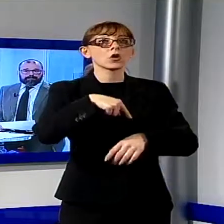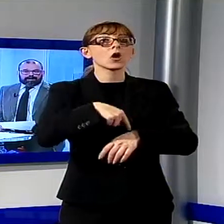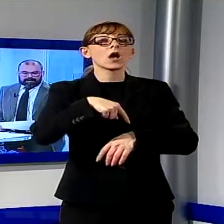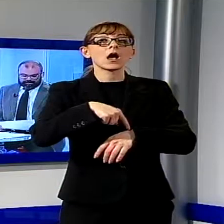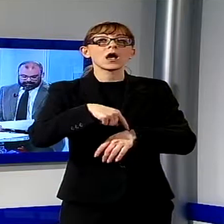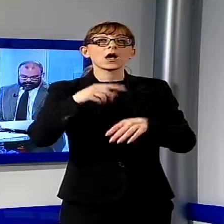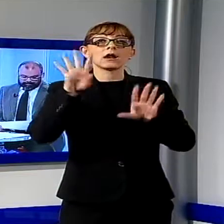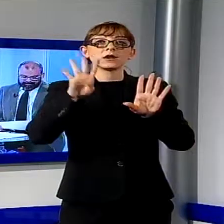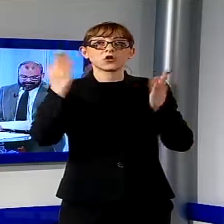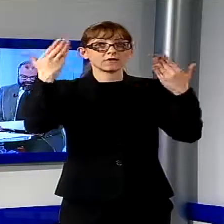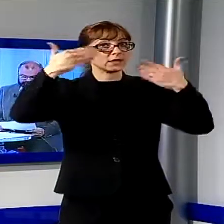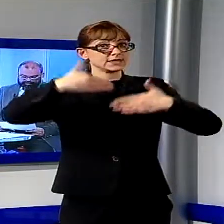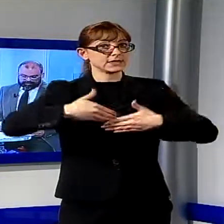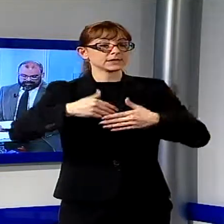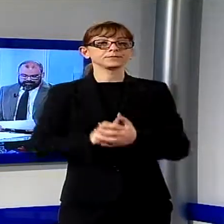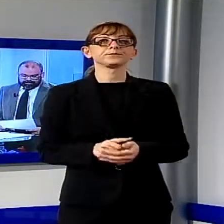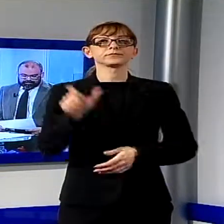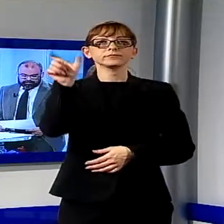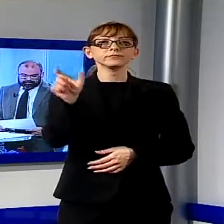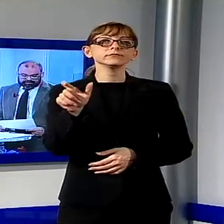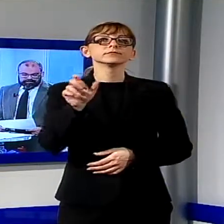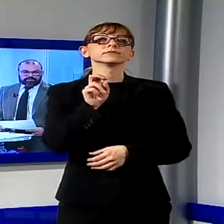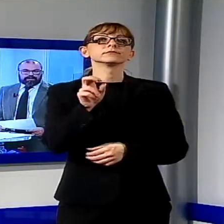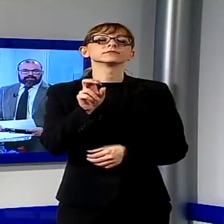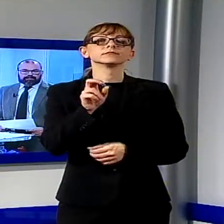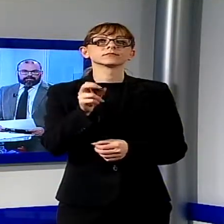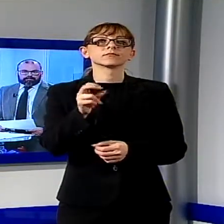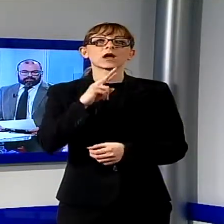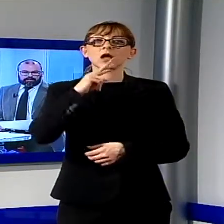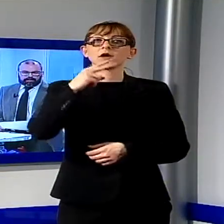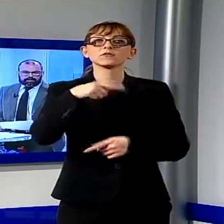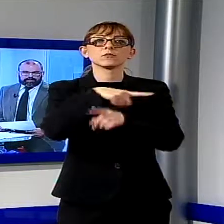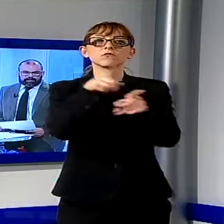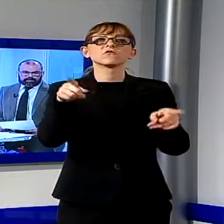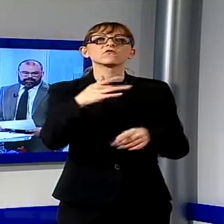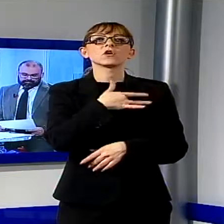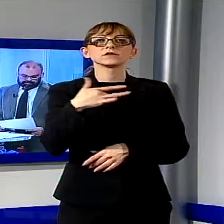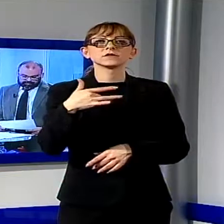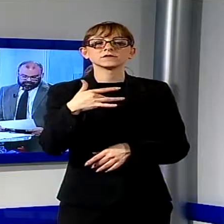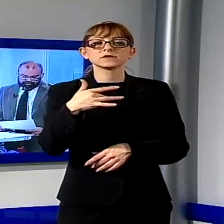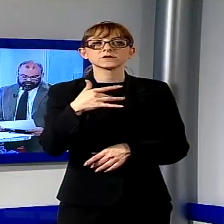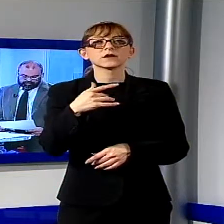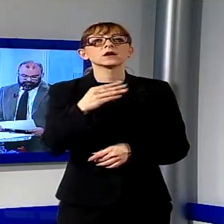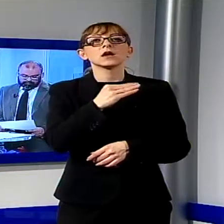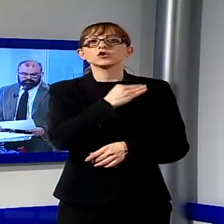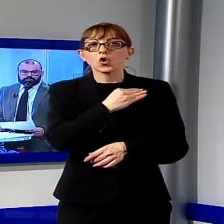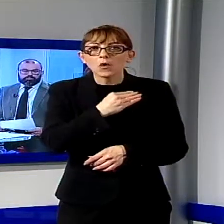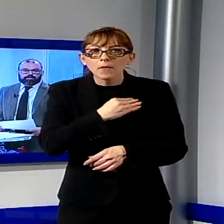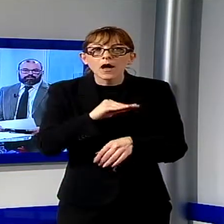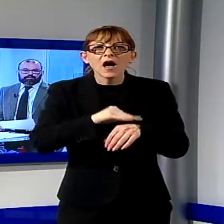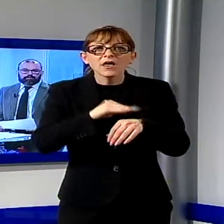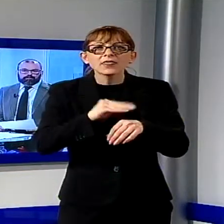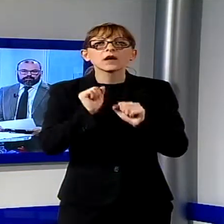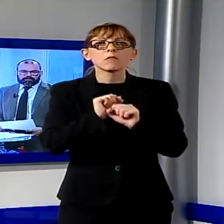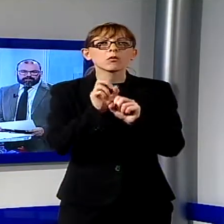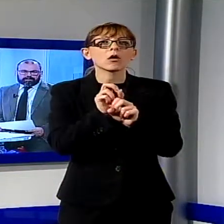risponderà alle domande dei cittadini che possono essere inviate tramite una mail al nostro indirizzo noi tv chiocciola